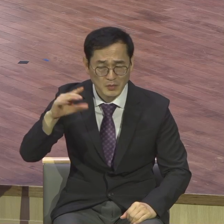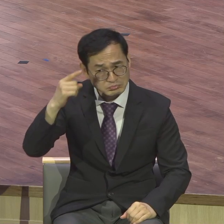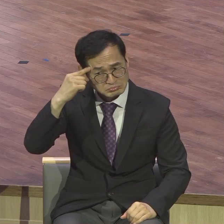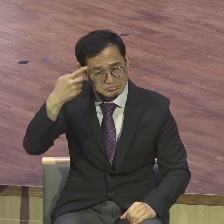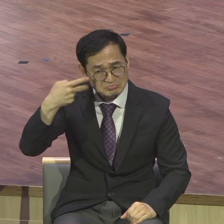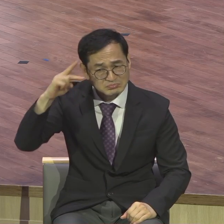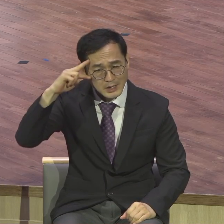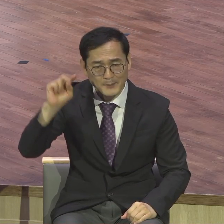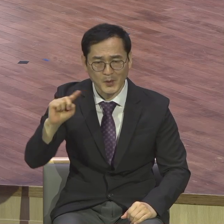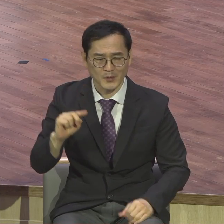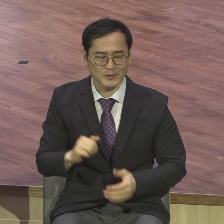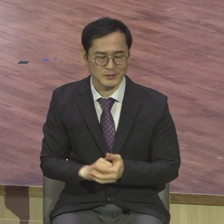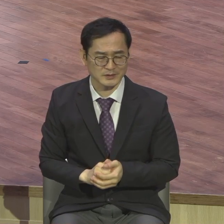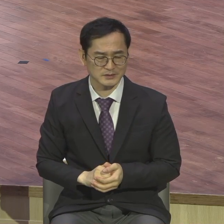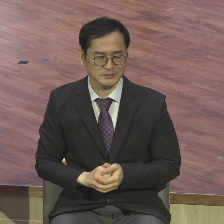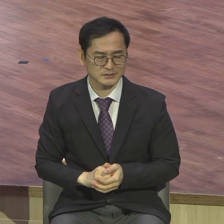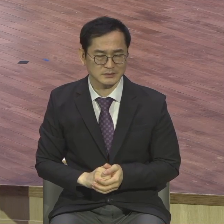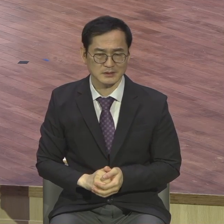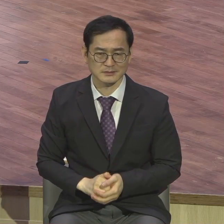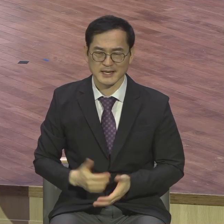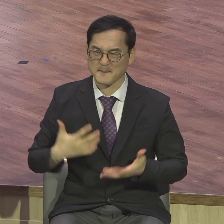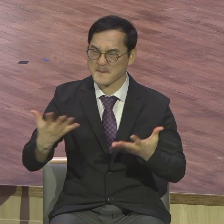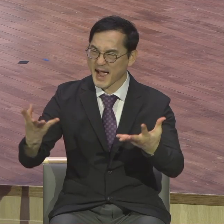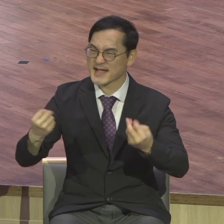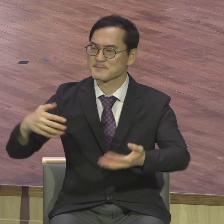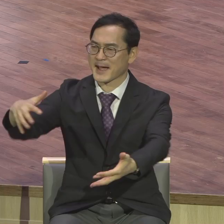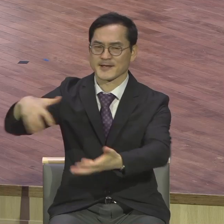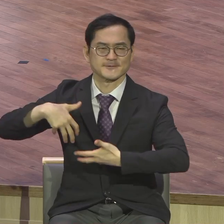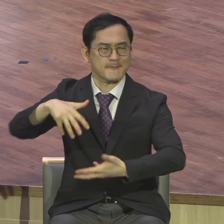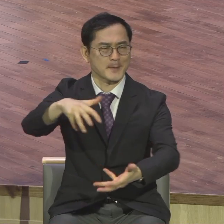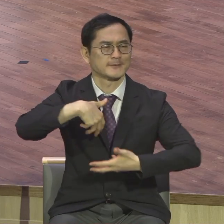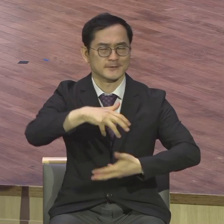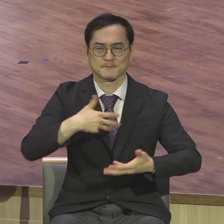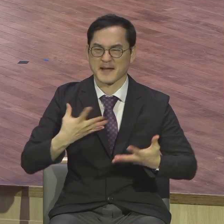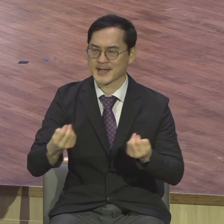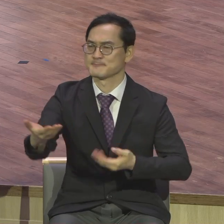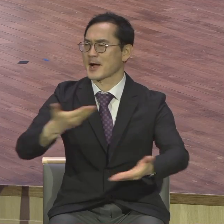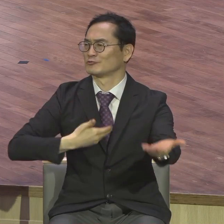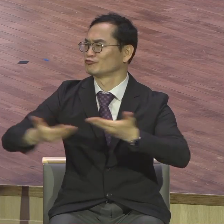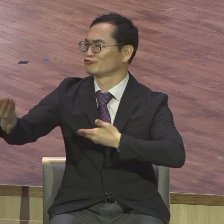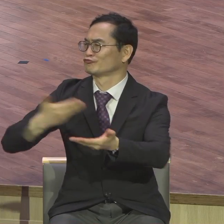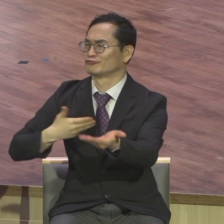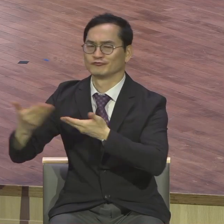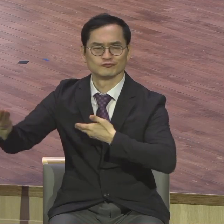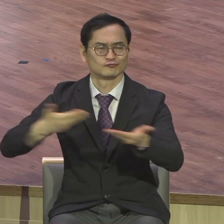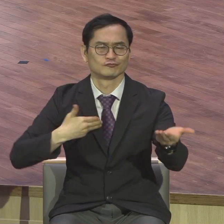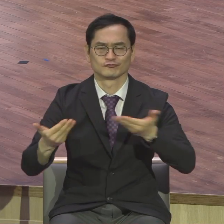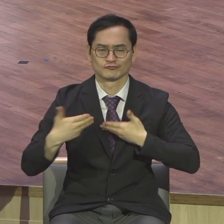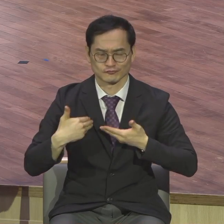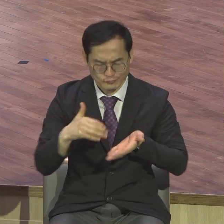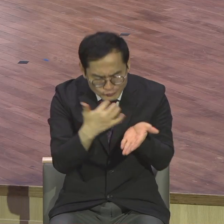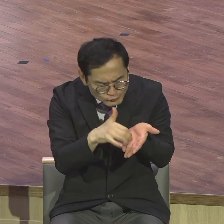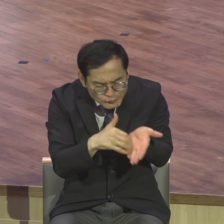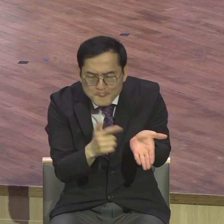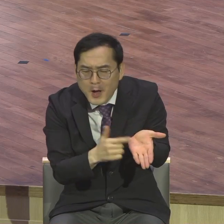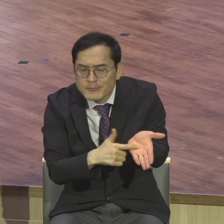자기가 얼마를 많이 받았느냐 여기에 초점을 맞춰요. 이렇게 되면